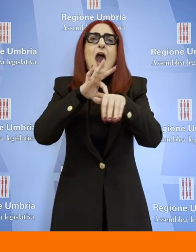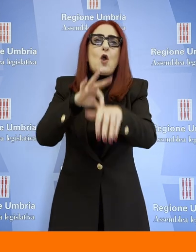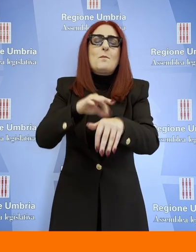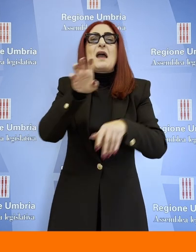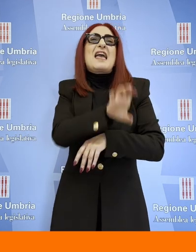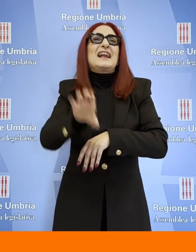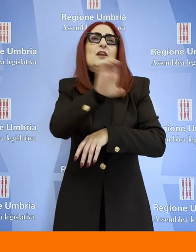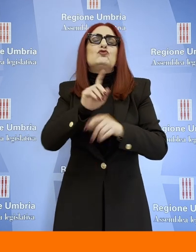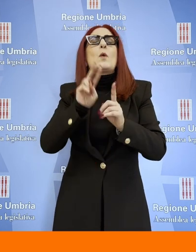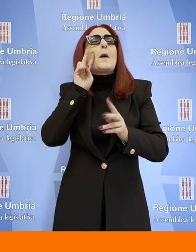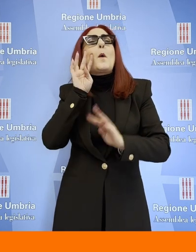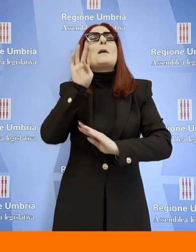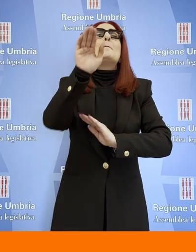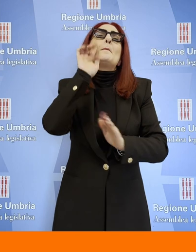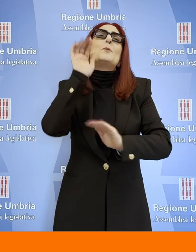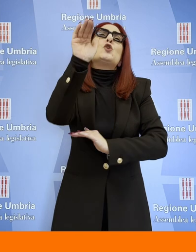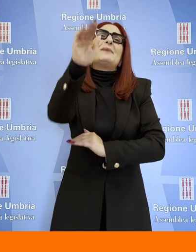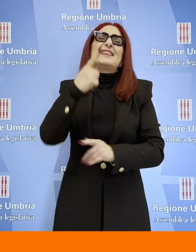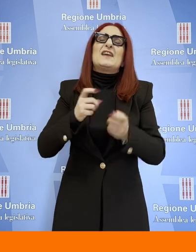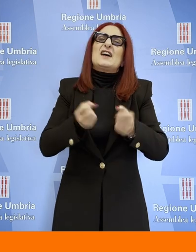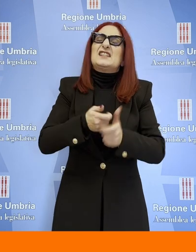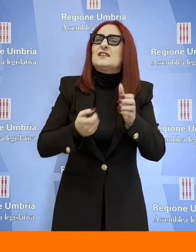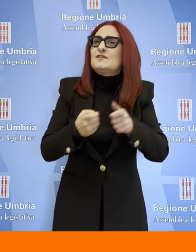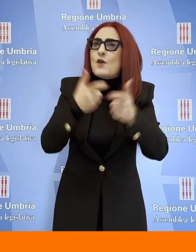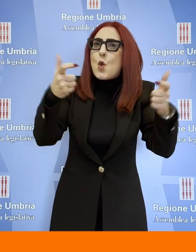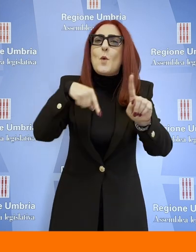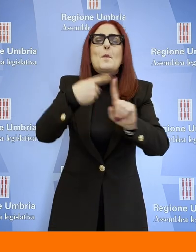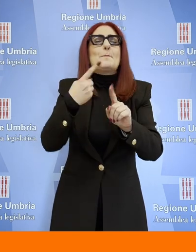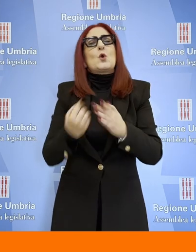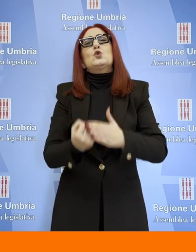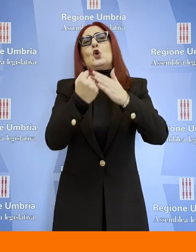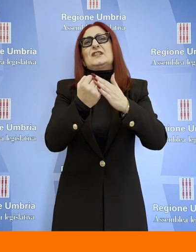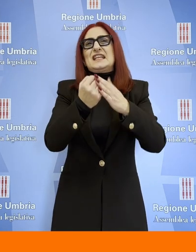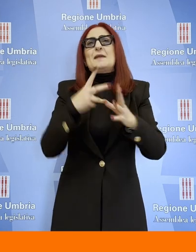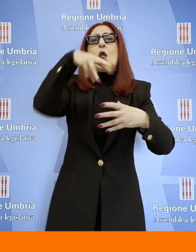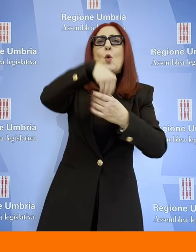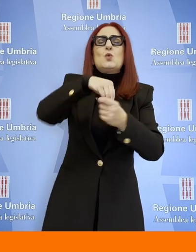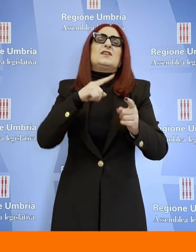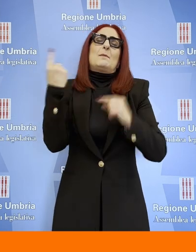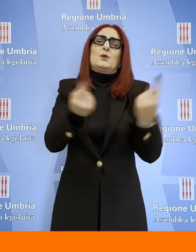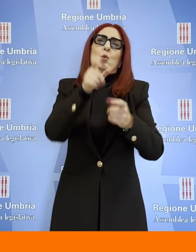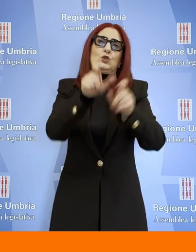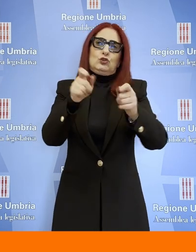sostenibile per tutti i nostri cittadini. Io sono molto affezionato a uno dei temi che mi hanno